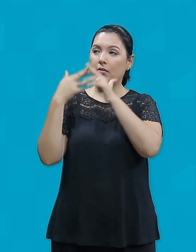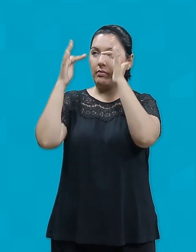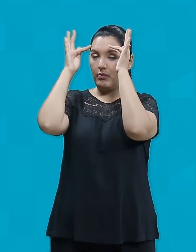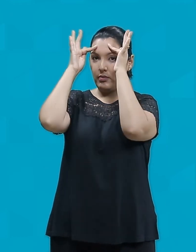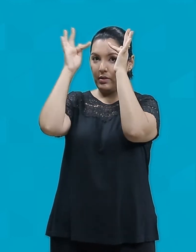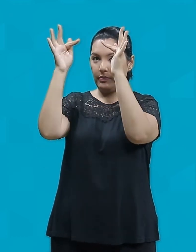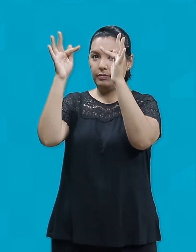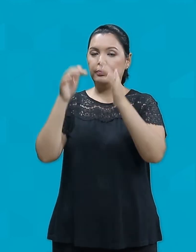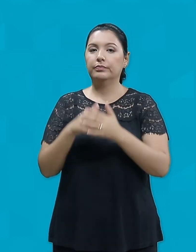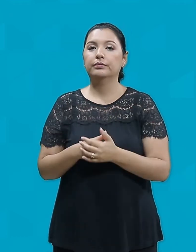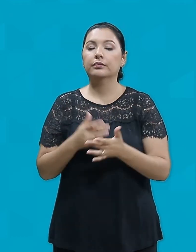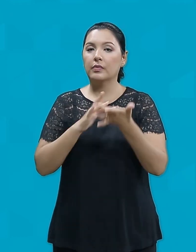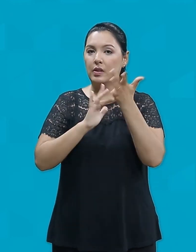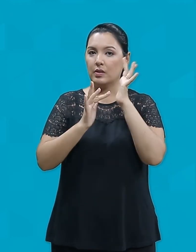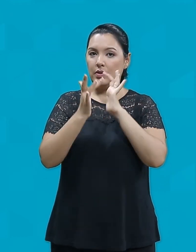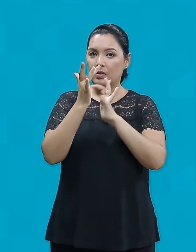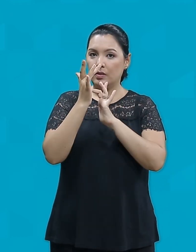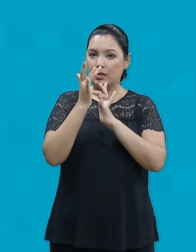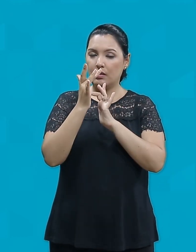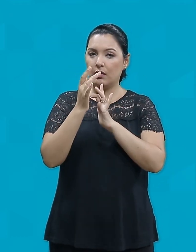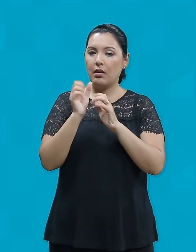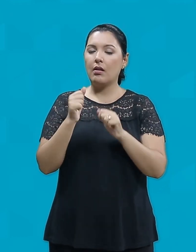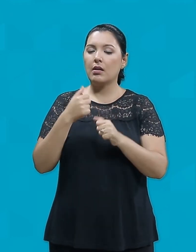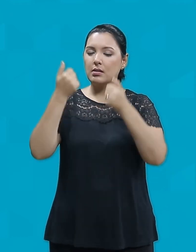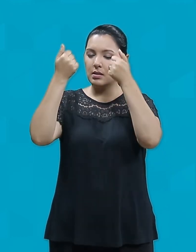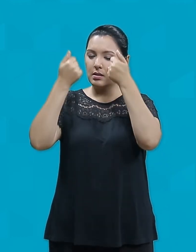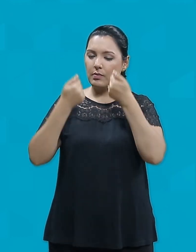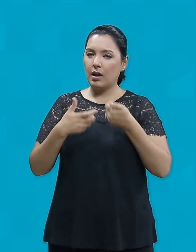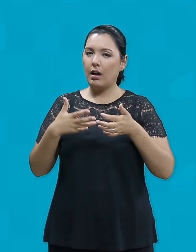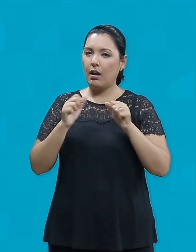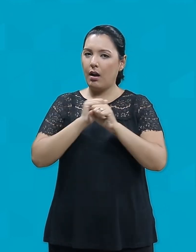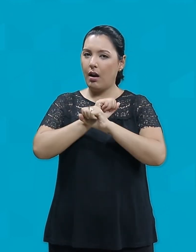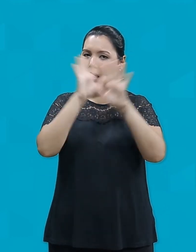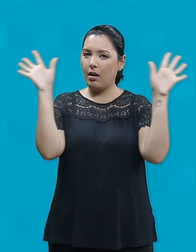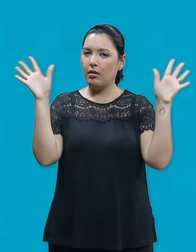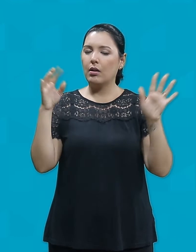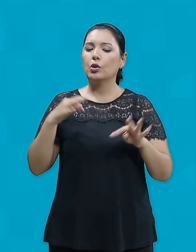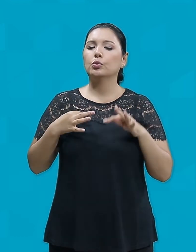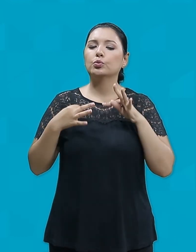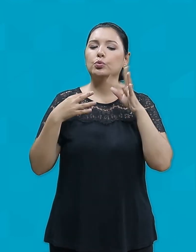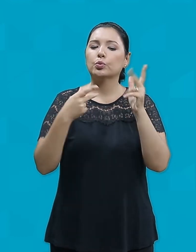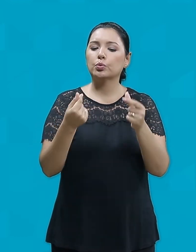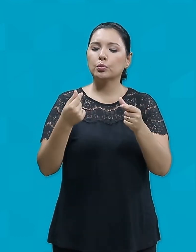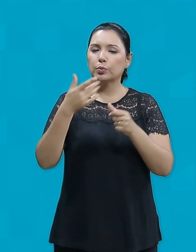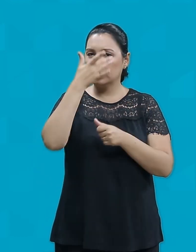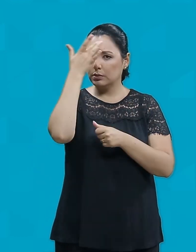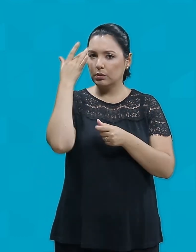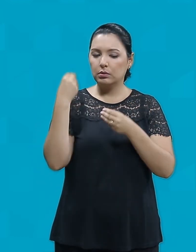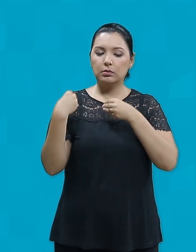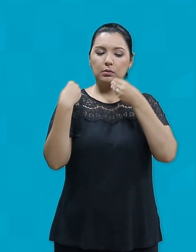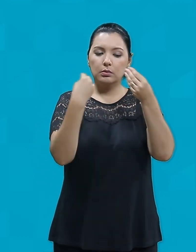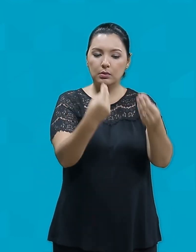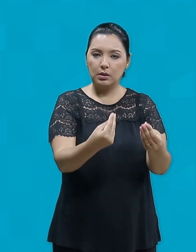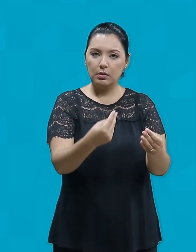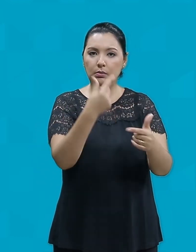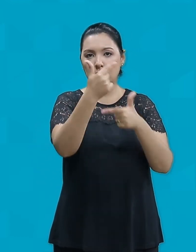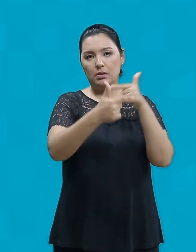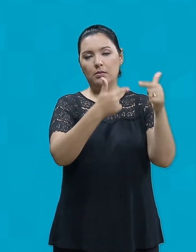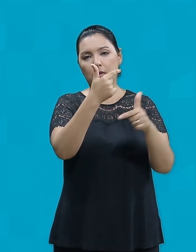Jesus deixa claro que todos recebem alguma coisa para administrar Mesmo que